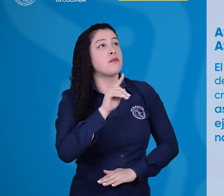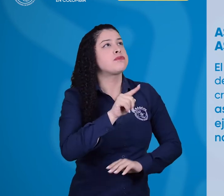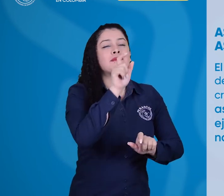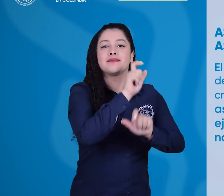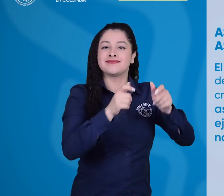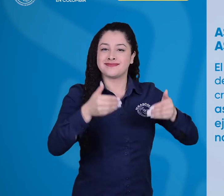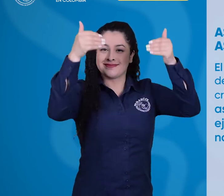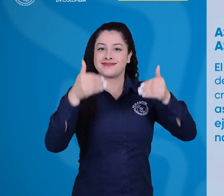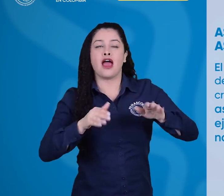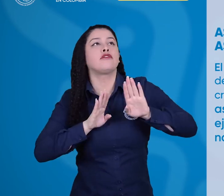discapacidad.